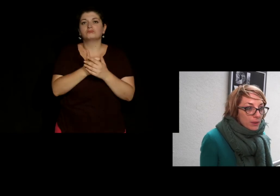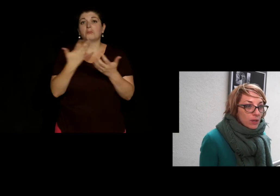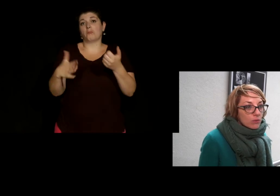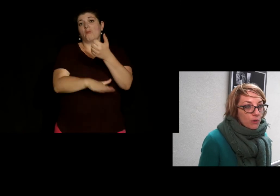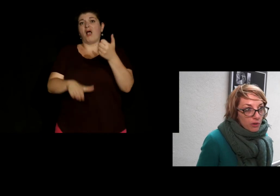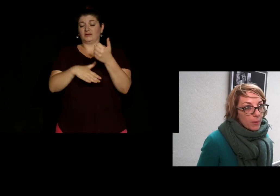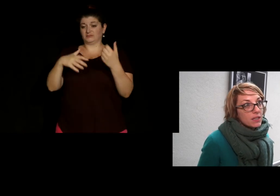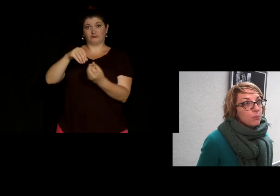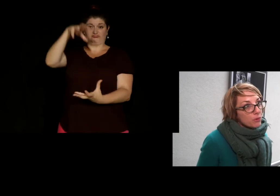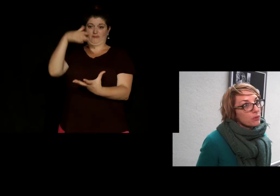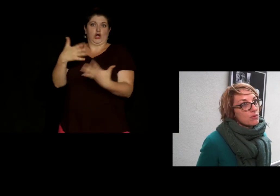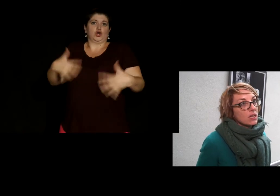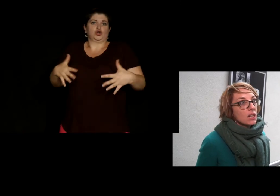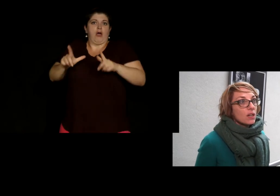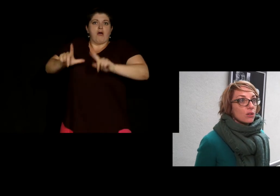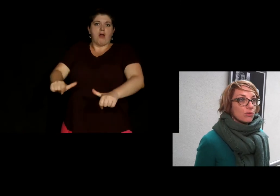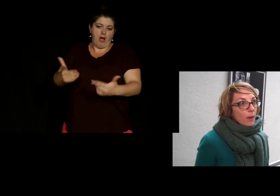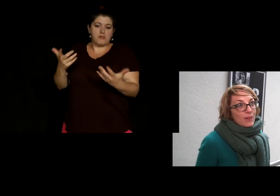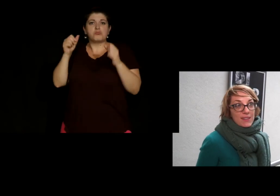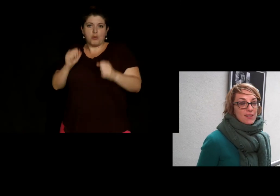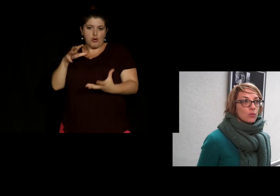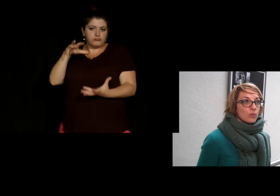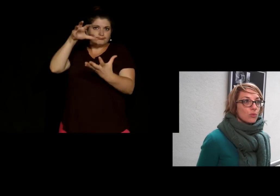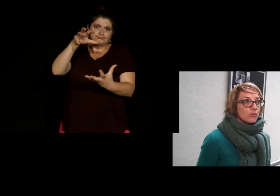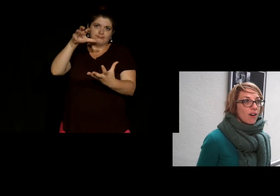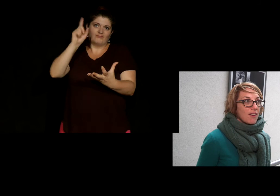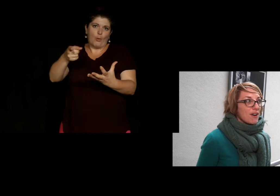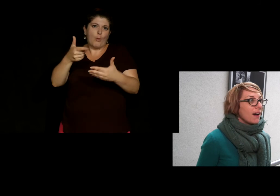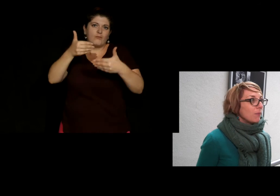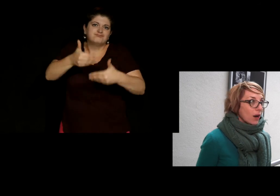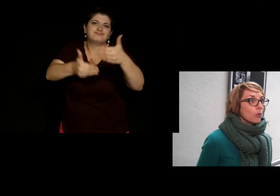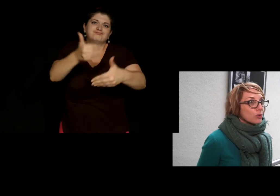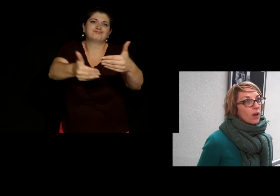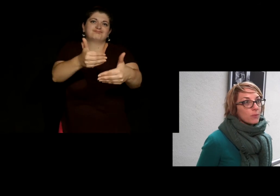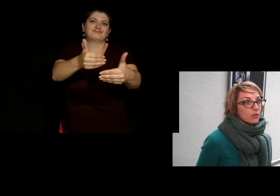a priori, on a un format qui peut fonctionner Donc vraiment l'idée, c'est de pouvoir la reproduire, bien sûr